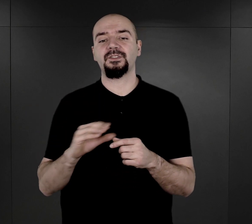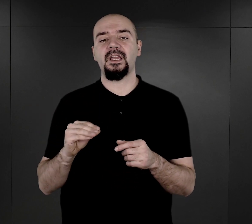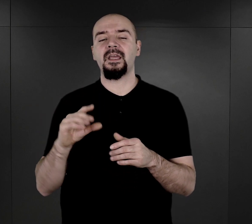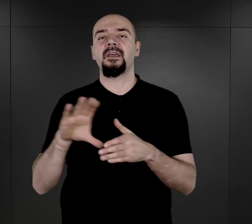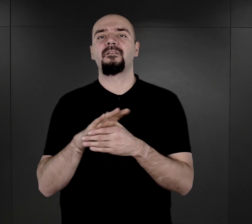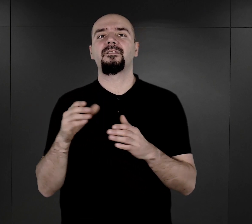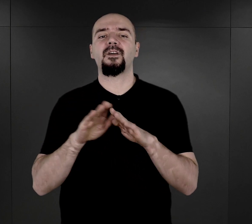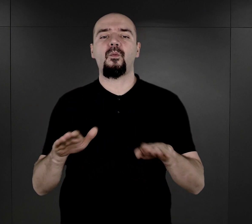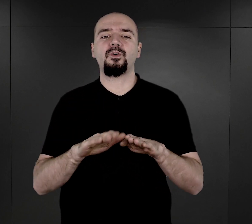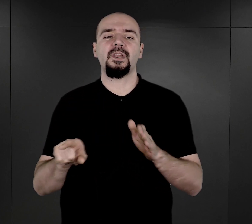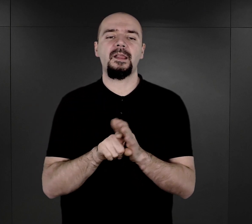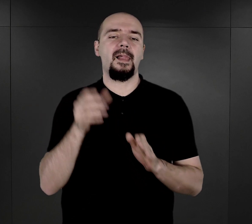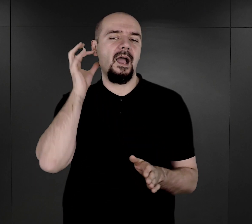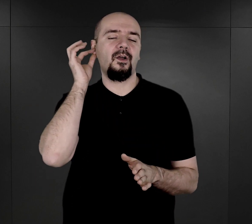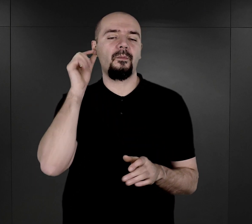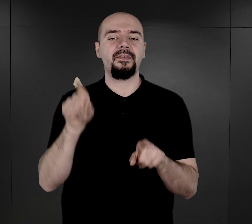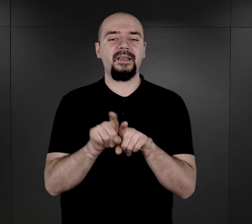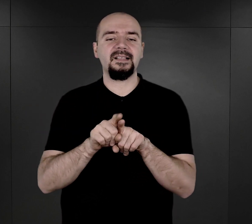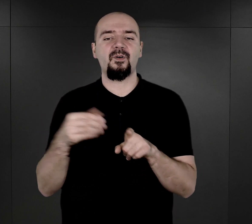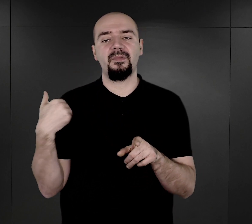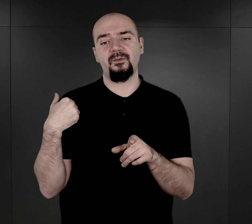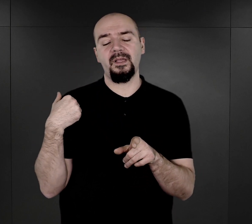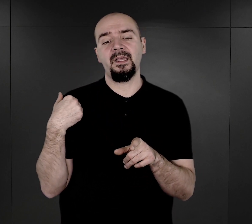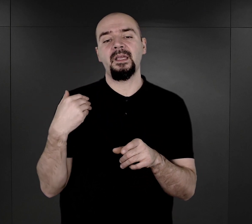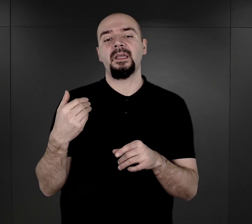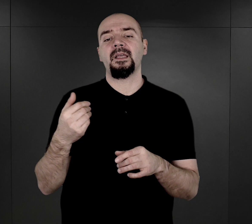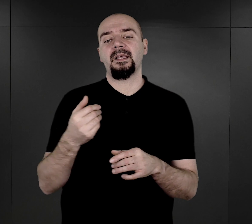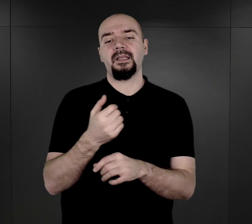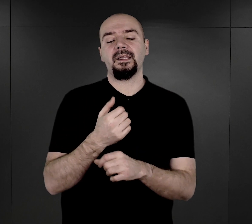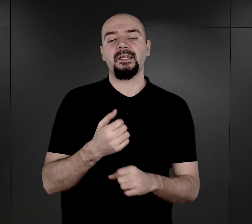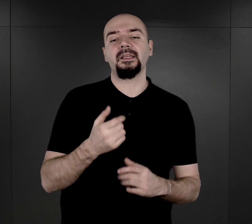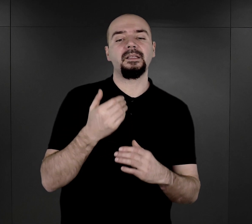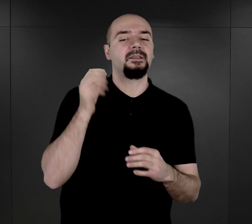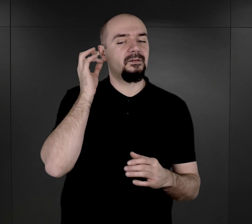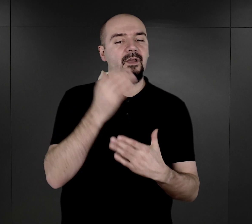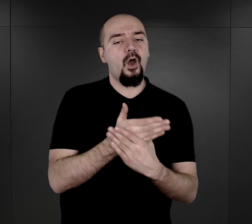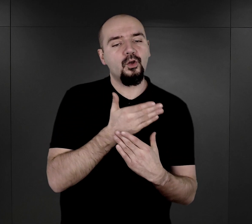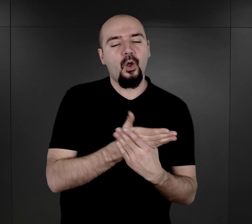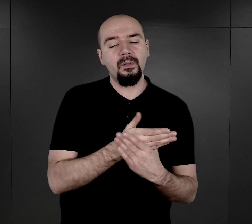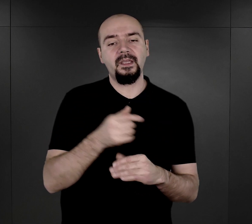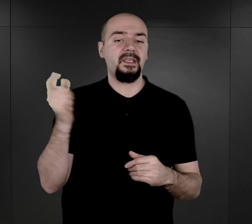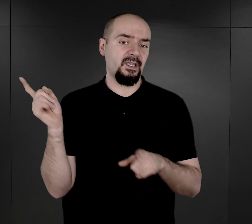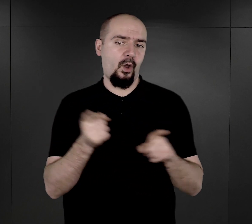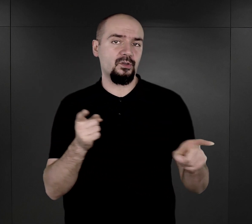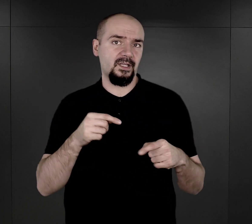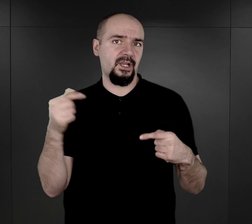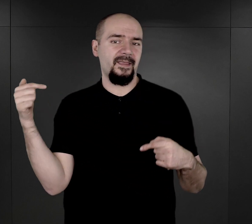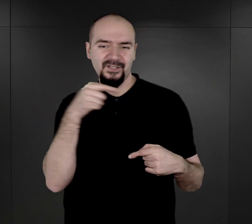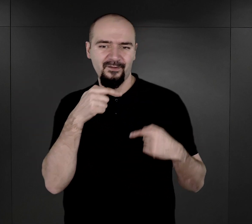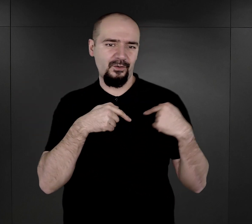kobiet również osadzane były więźniarki, Romki i oznaczane czerwonym trójkątem. Czyli widać,